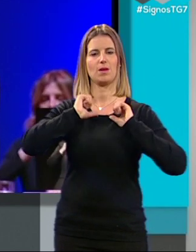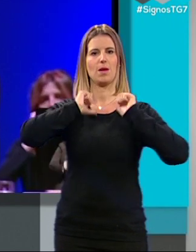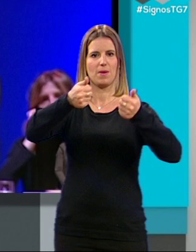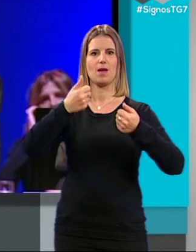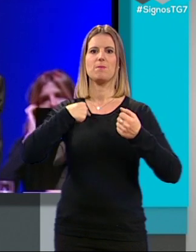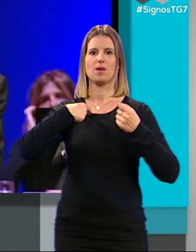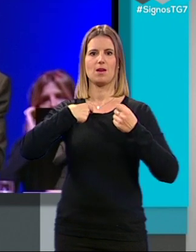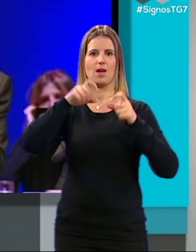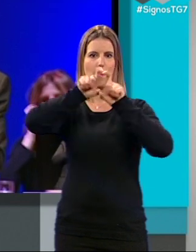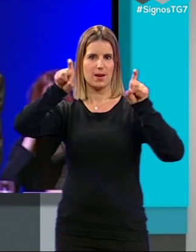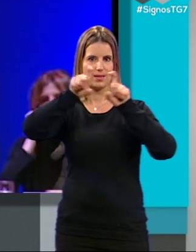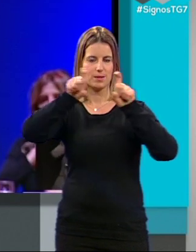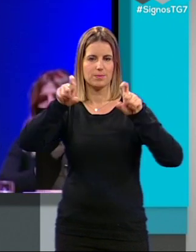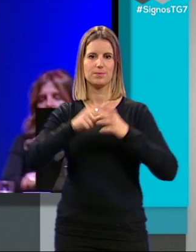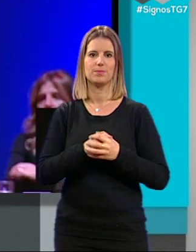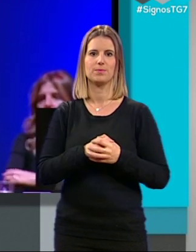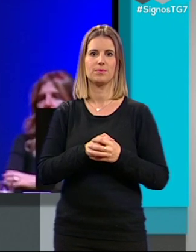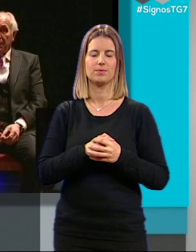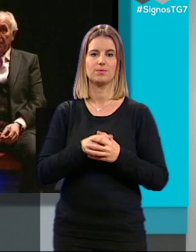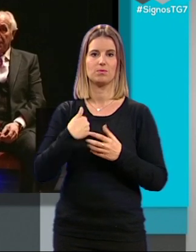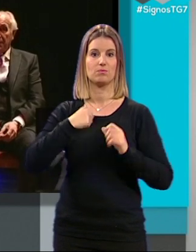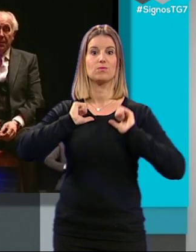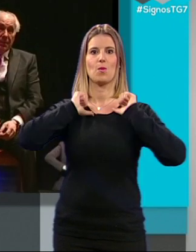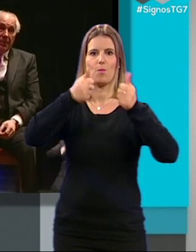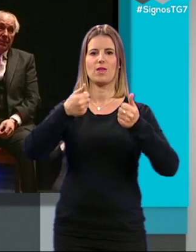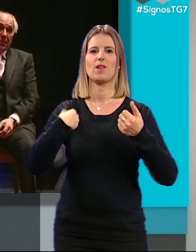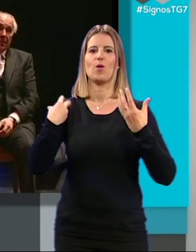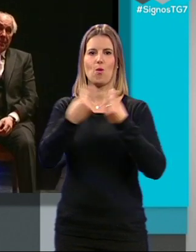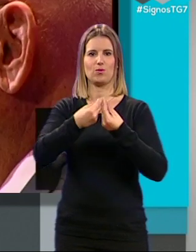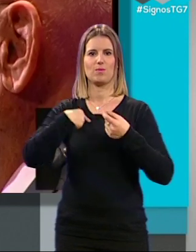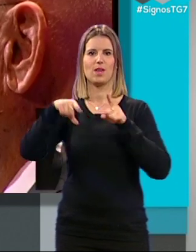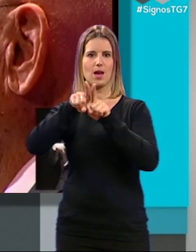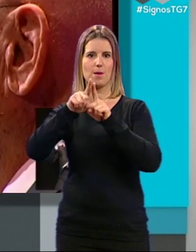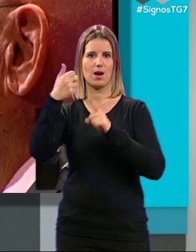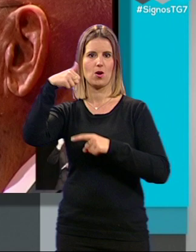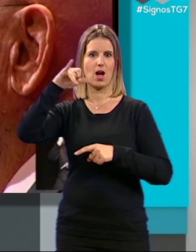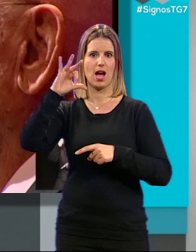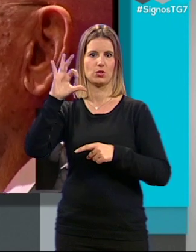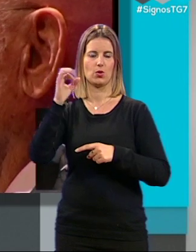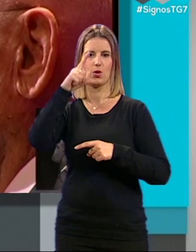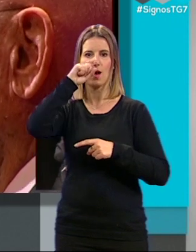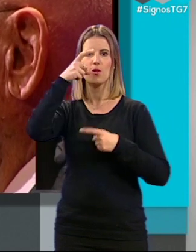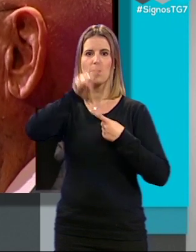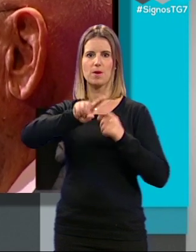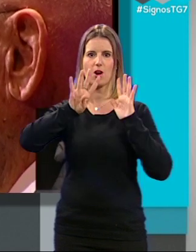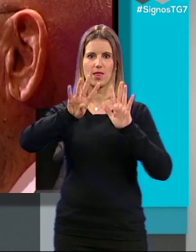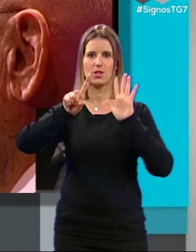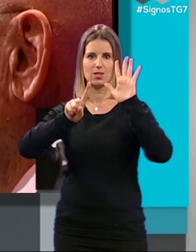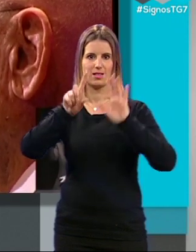empresarial. La inicié junto a mi hermano Antonio en el año 1961,